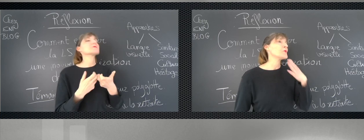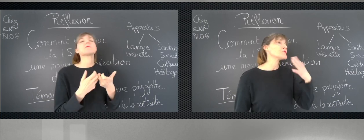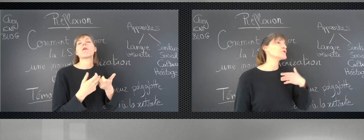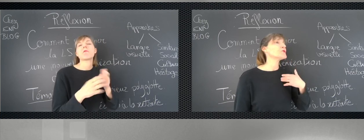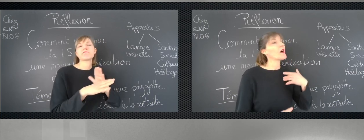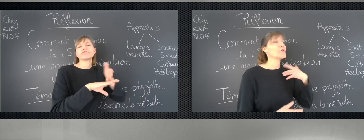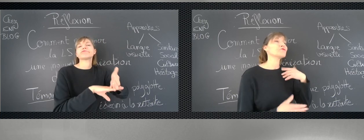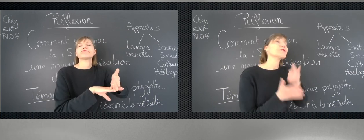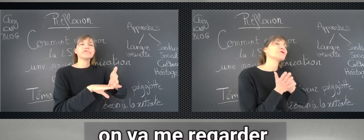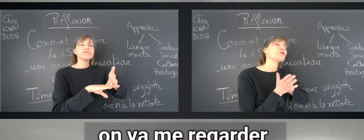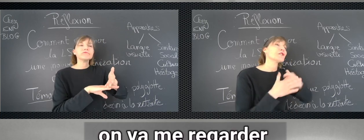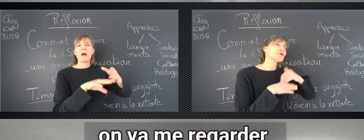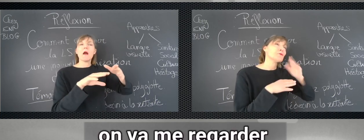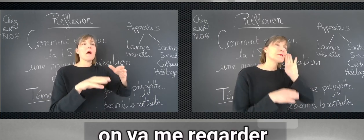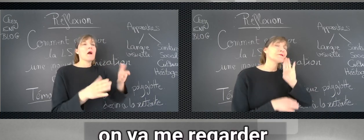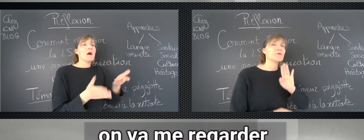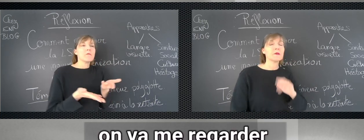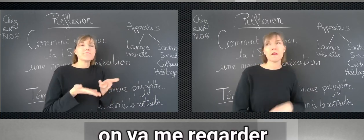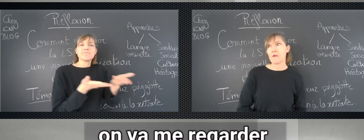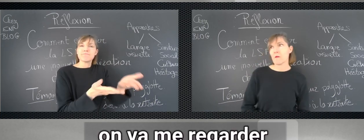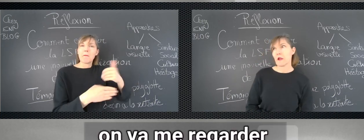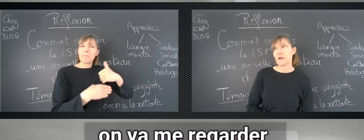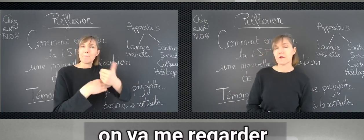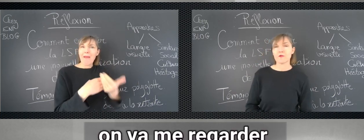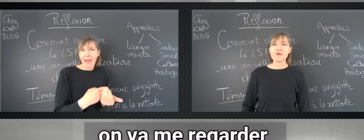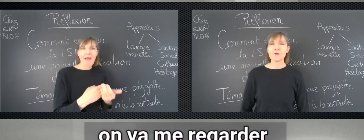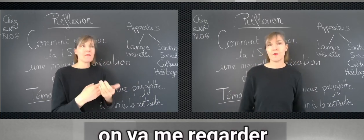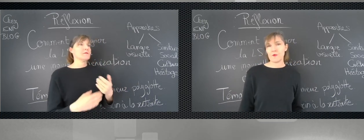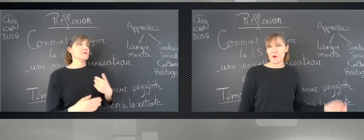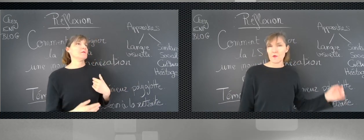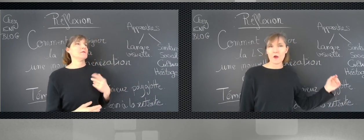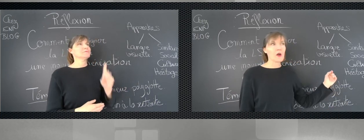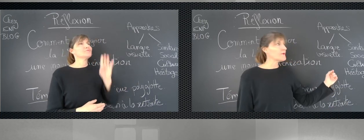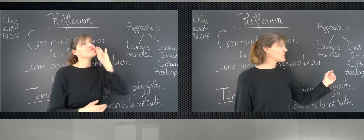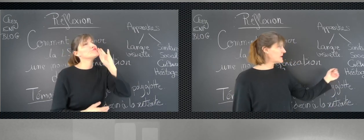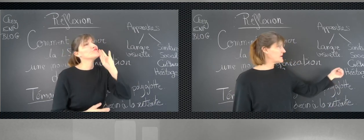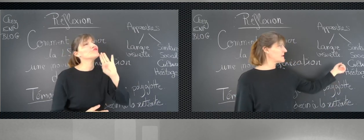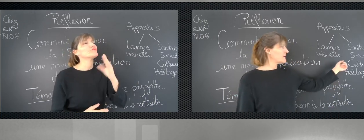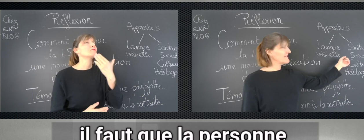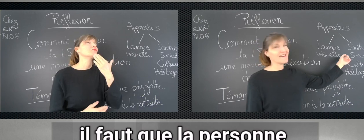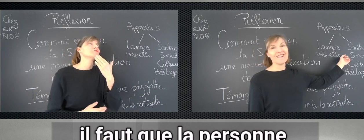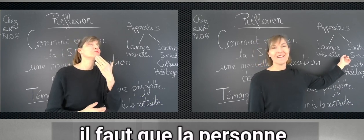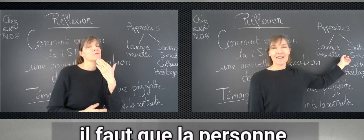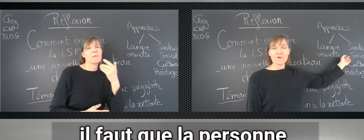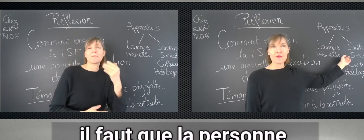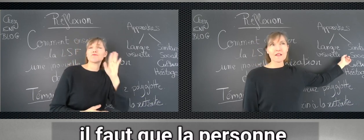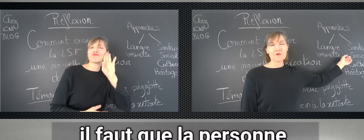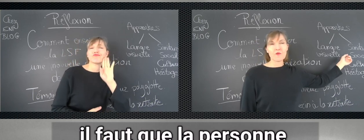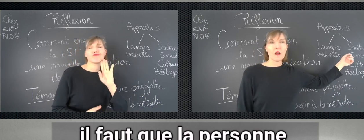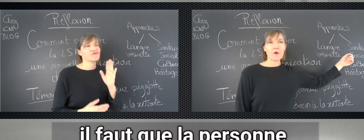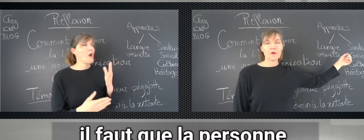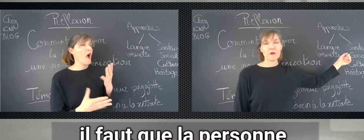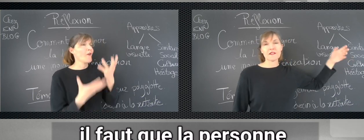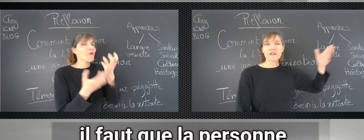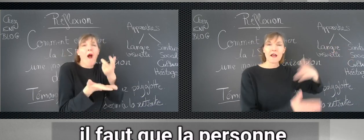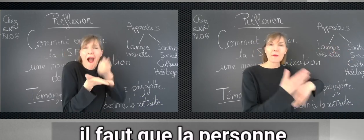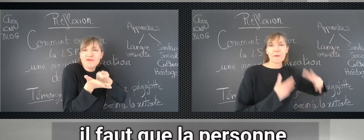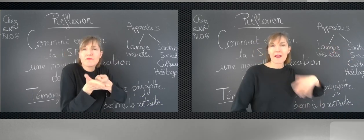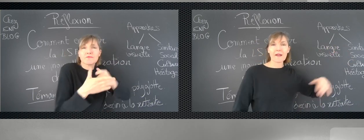Bonjour. Je vais m'acheter une passe, s plaît. Elle m'en aller avec les gros yeux. Ou alors, il faut qu'elle soit déjà préparée,